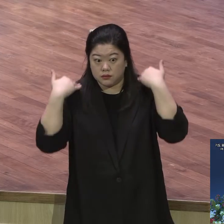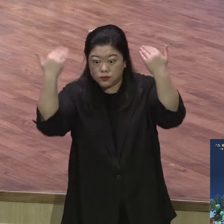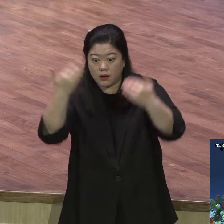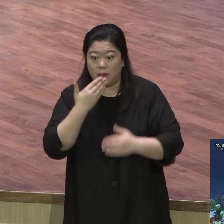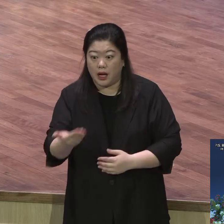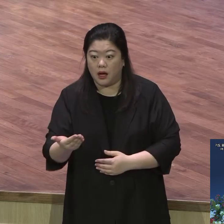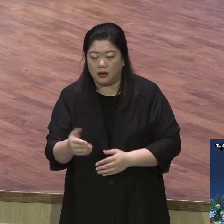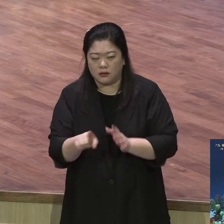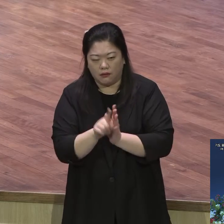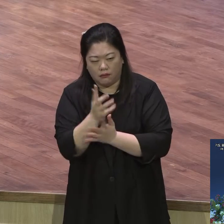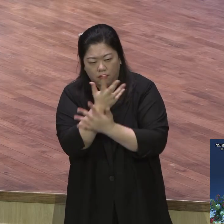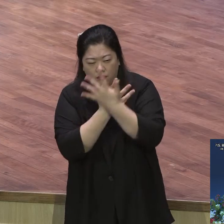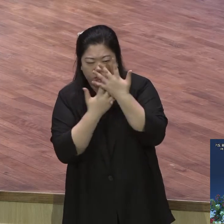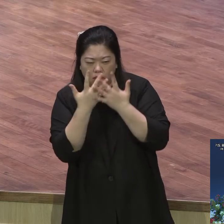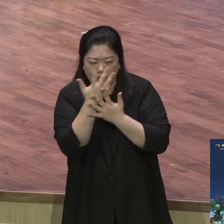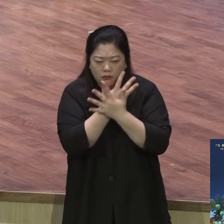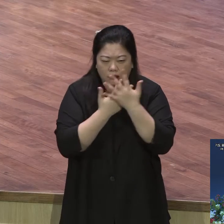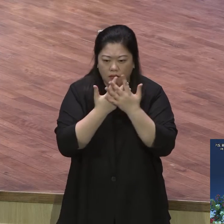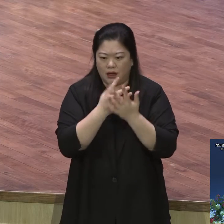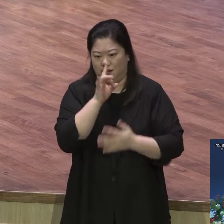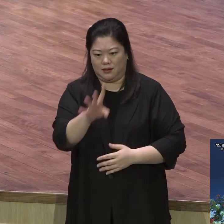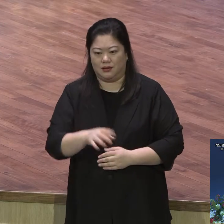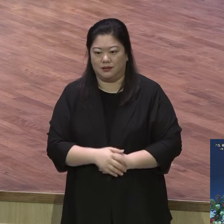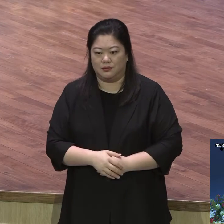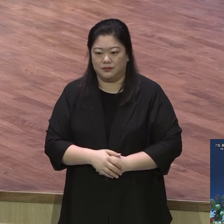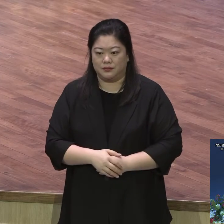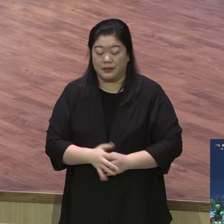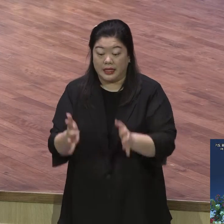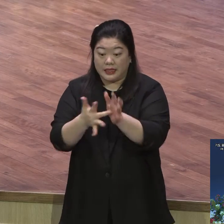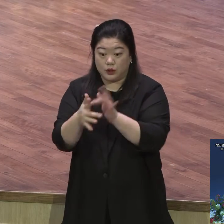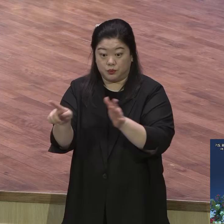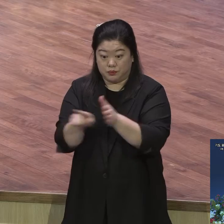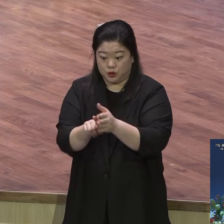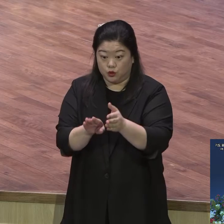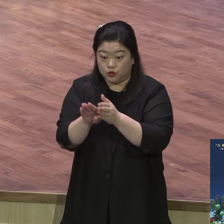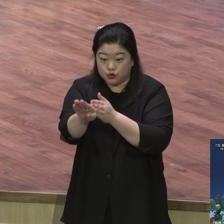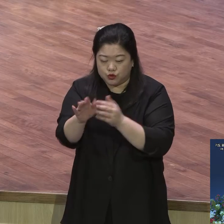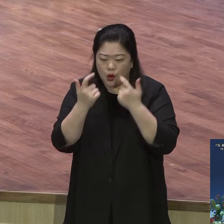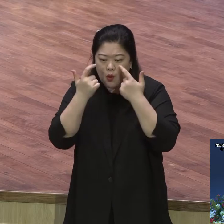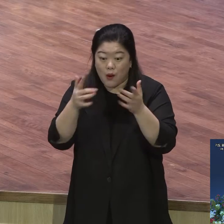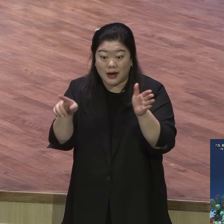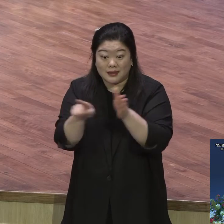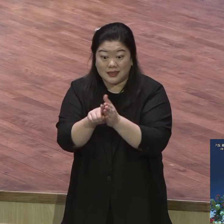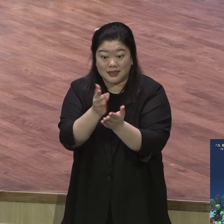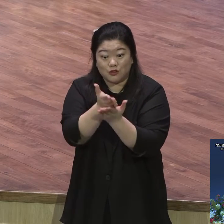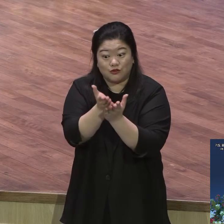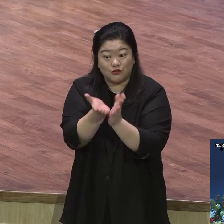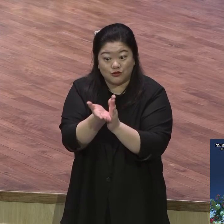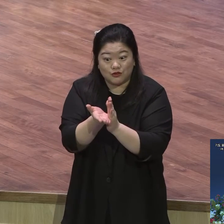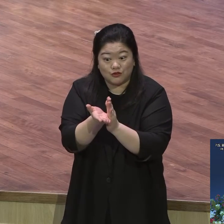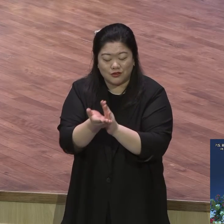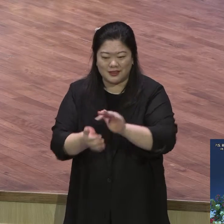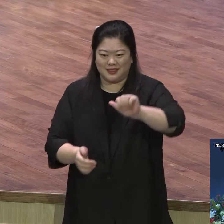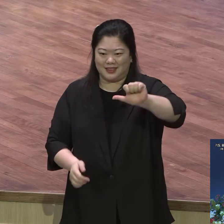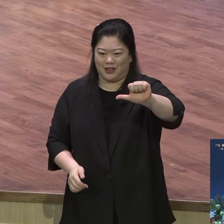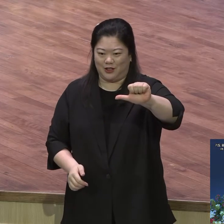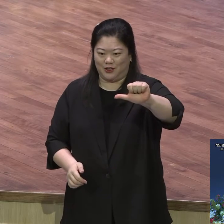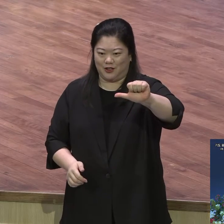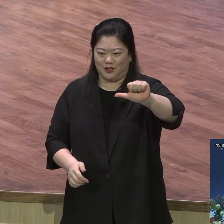믿고 난 이후에 꼭 다섯 가지 확신 이것에 대해서 언급을 해 주어야 합니다. 다섯